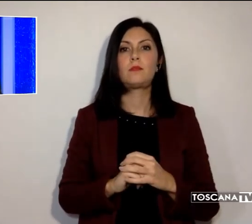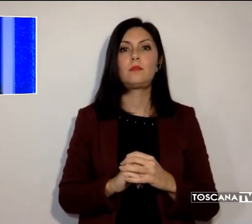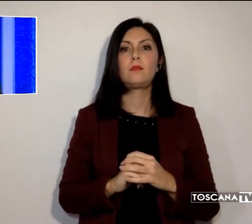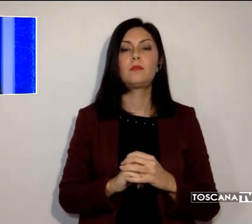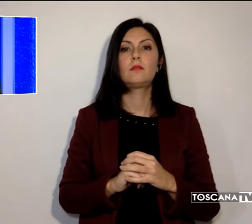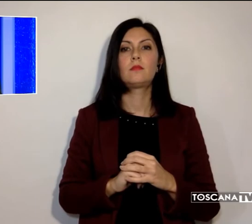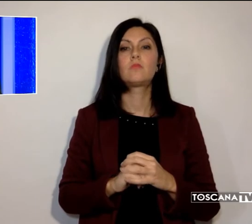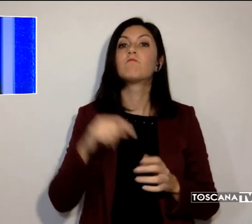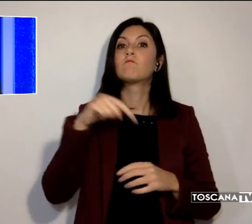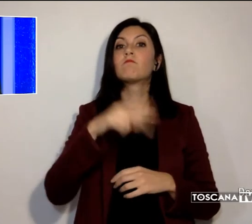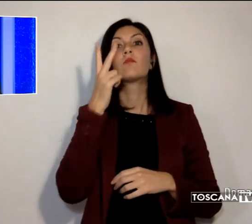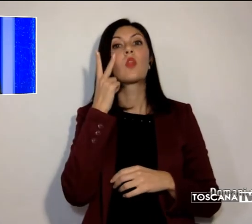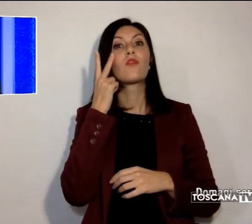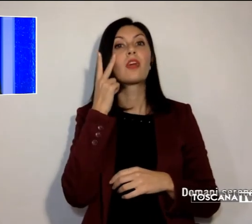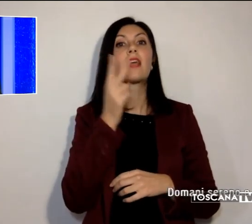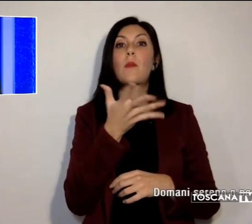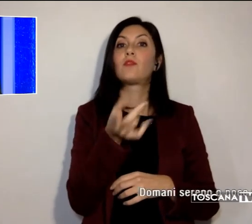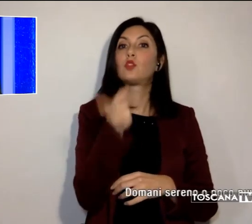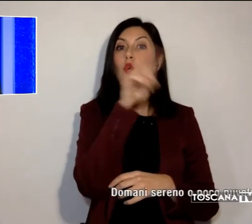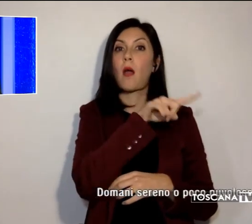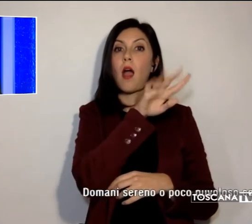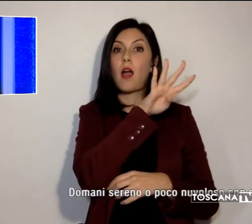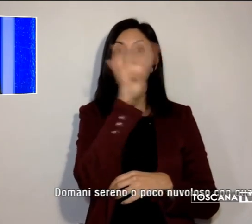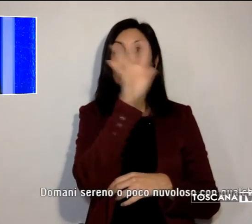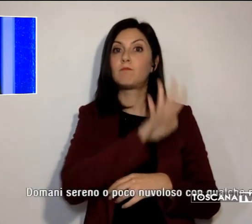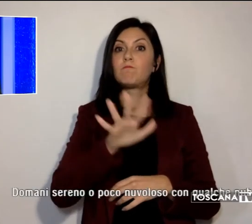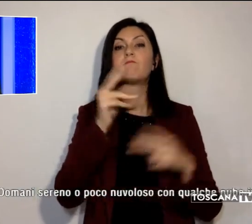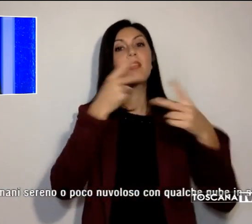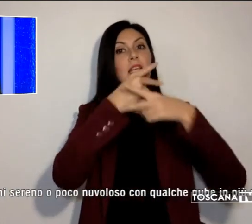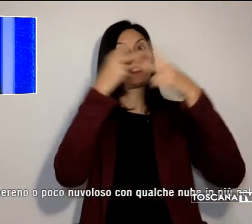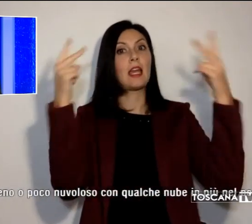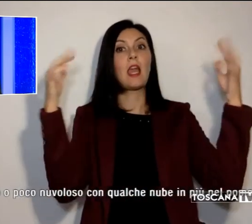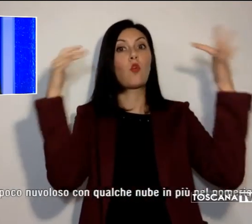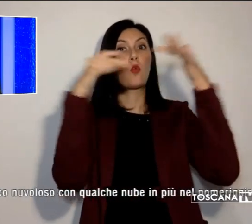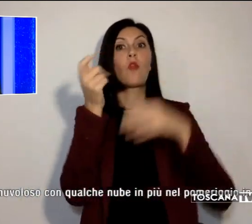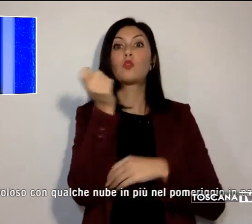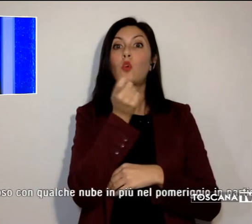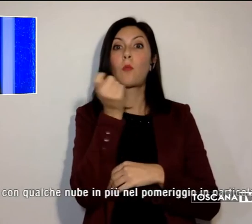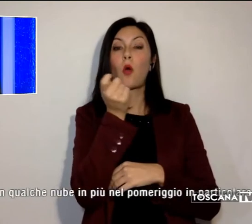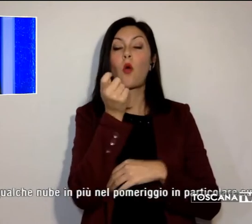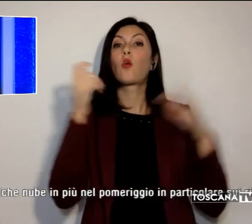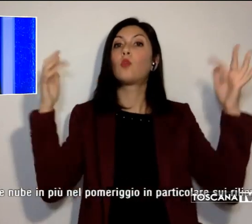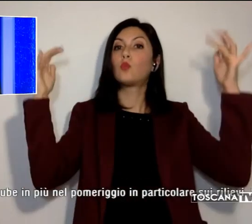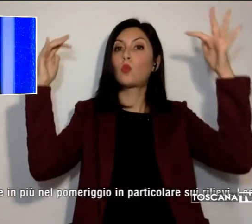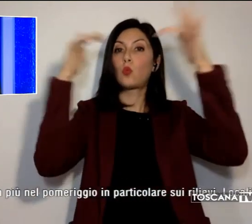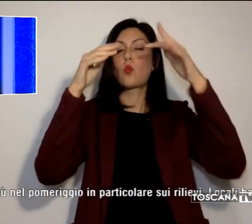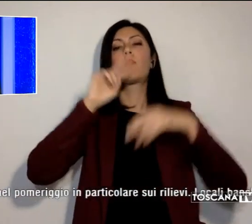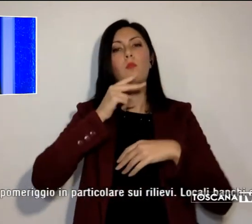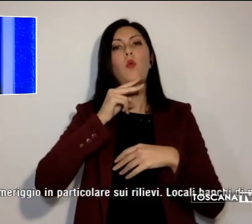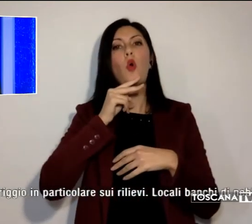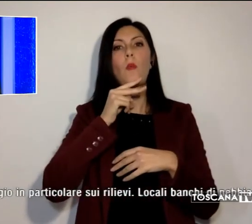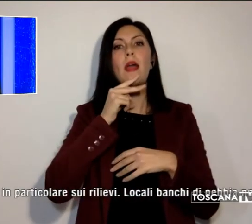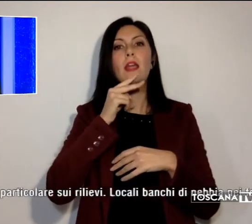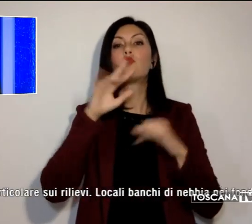Chiudiamo con le previsioni meteo. Domani sereno o poco nuvoloso, con qualche nube in più nel pomeriggio, in particolare